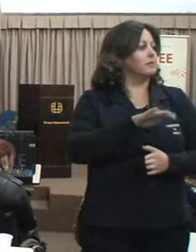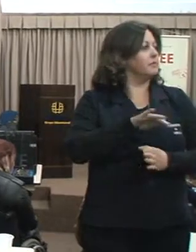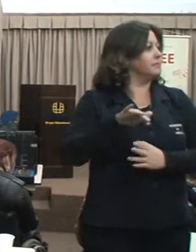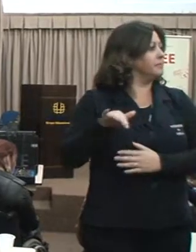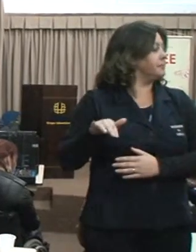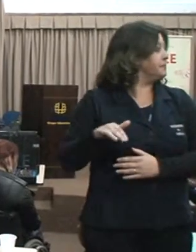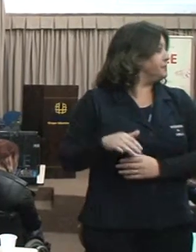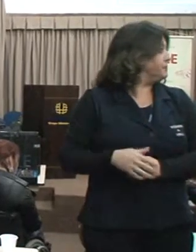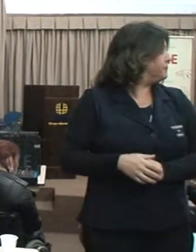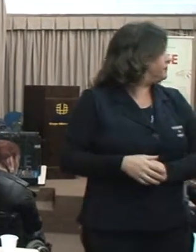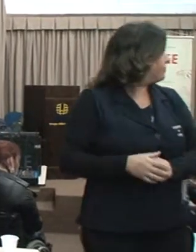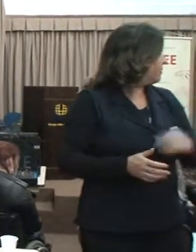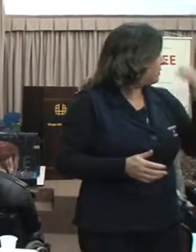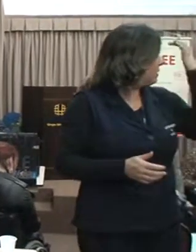Obrigado. Obrigada. Obrigado. Obrigada.